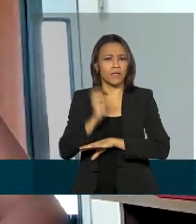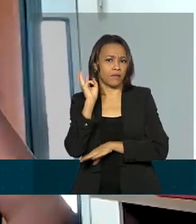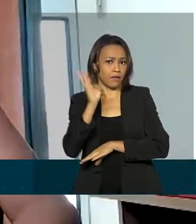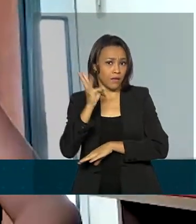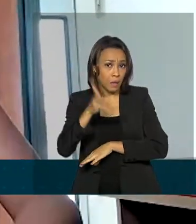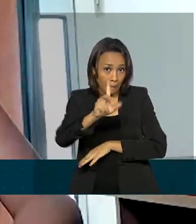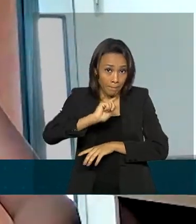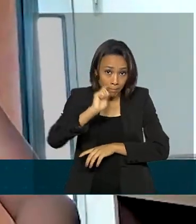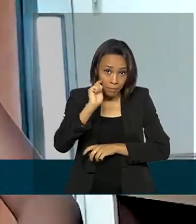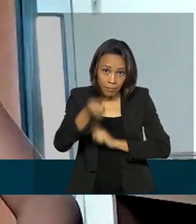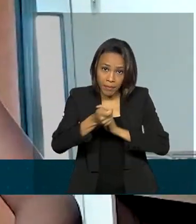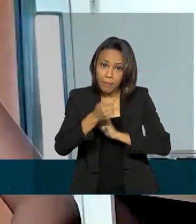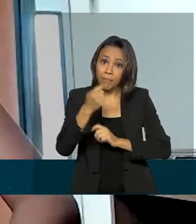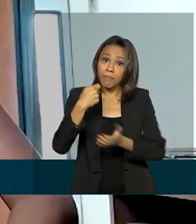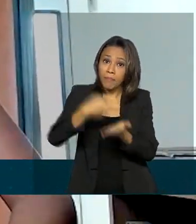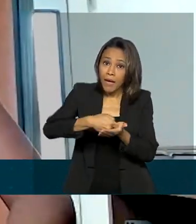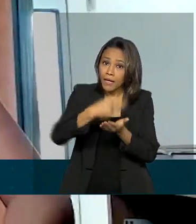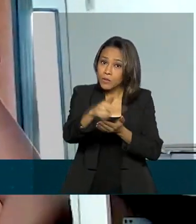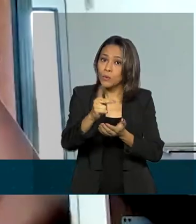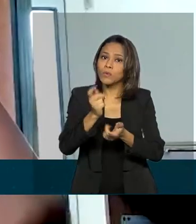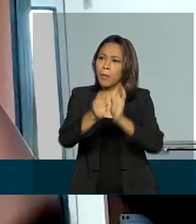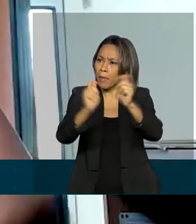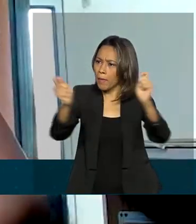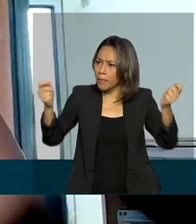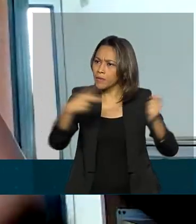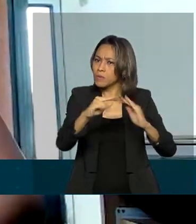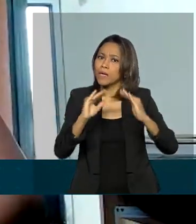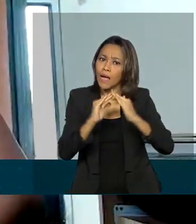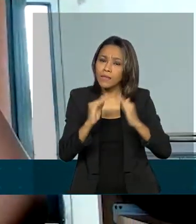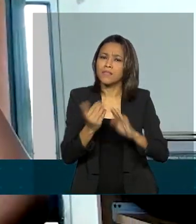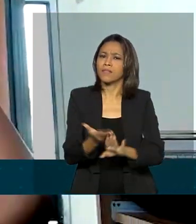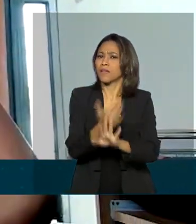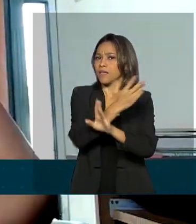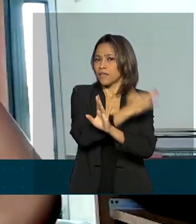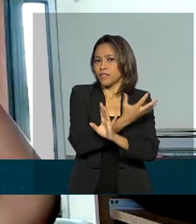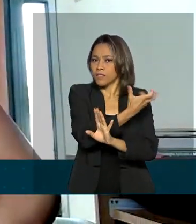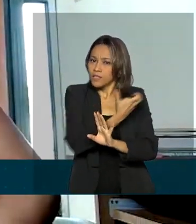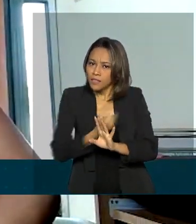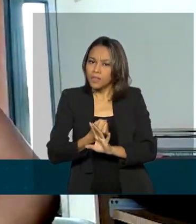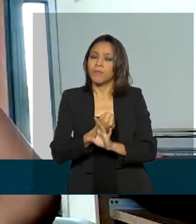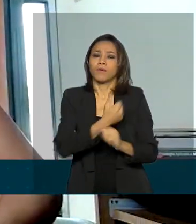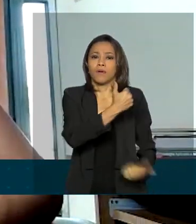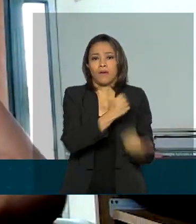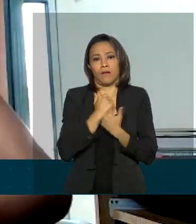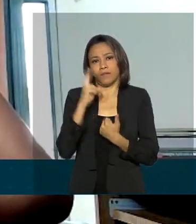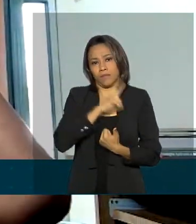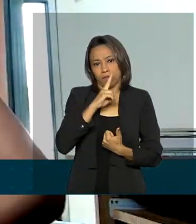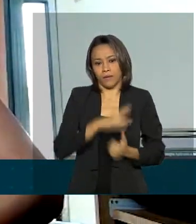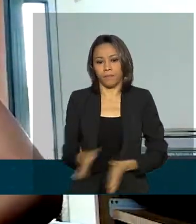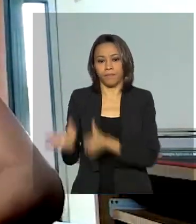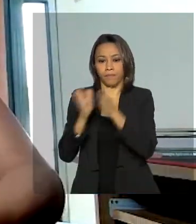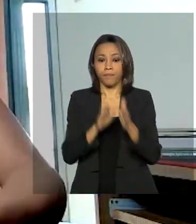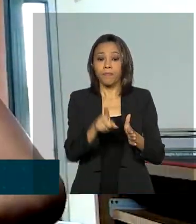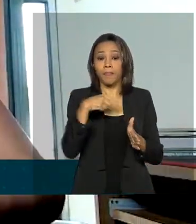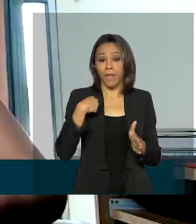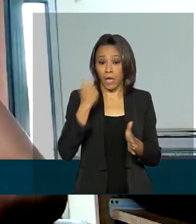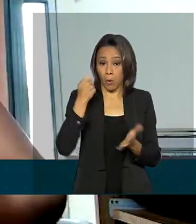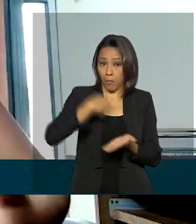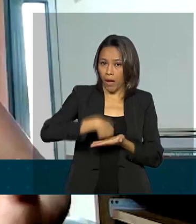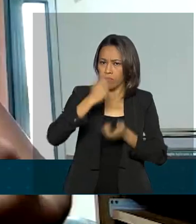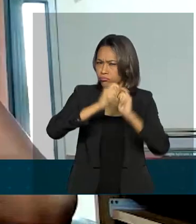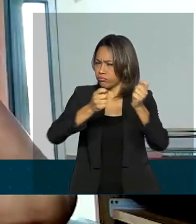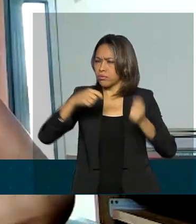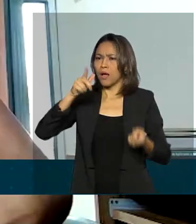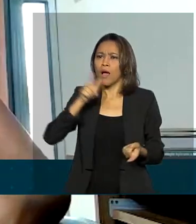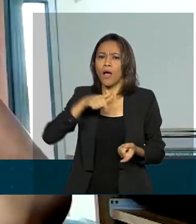paga as contas de casa desde que começou a receber o auxílio emergencial. Eu pago todas as minhas contas, conta